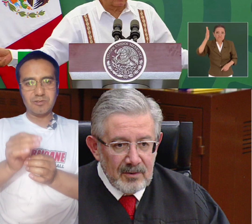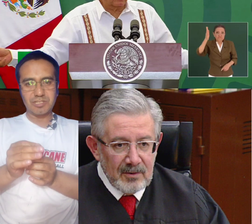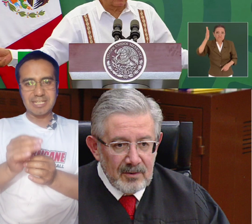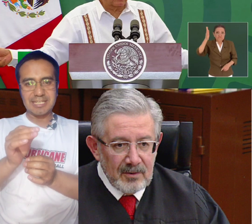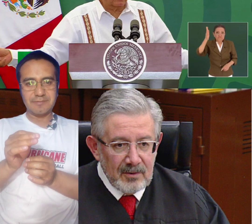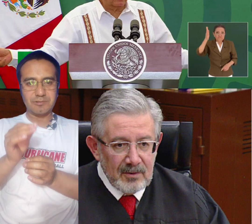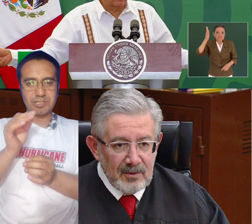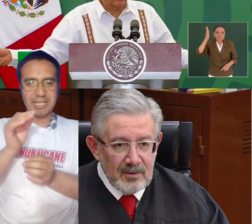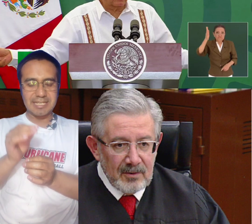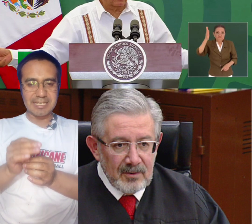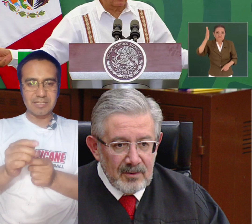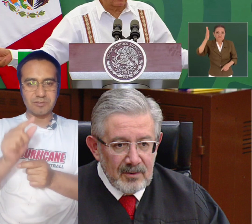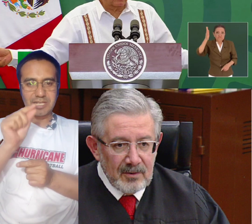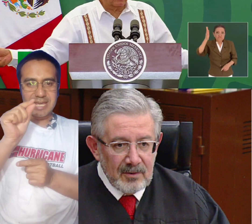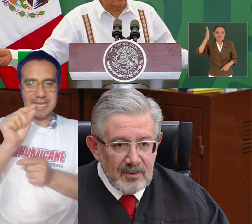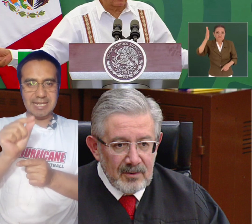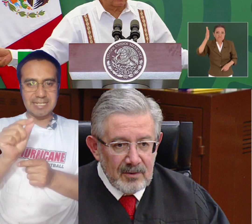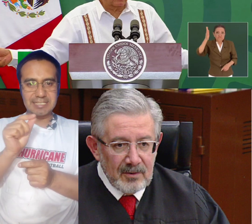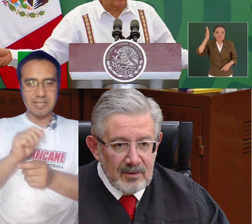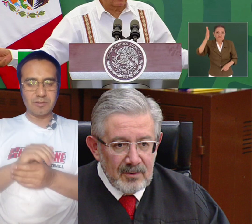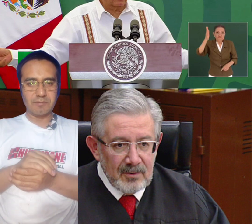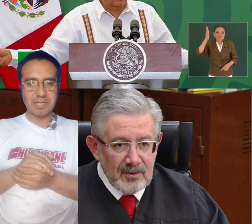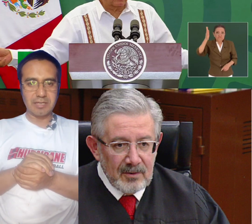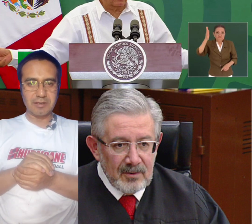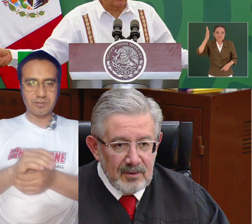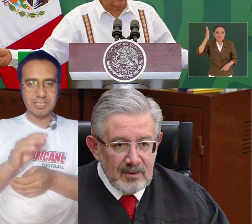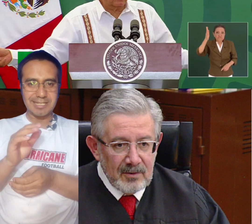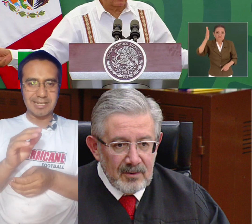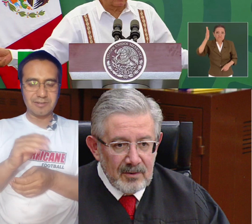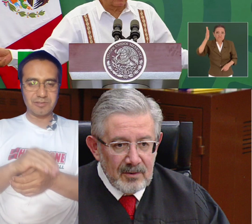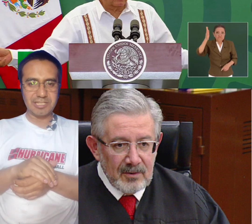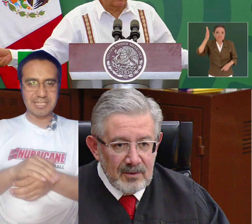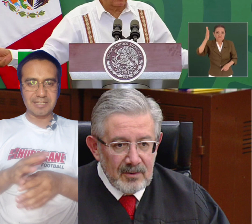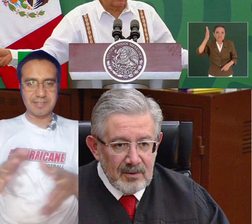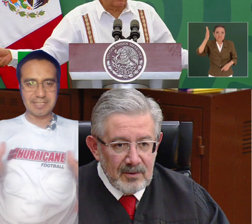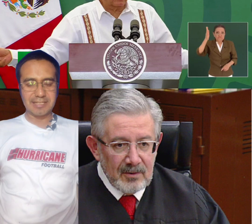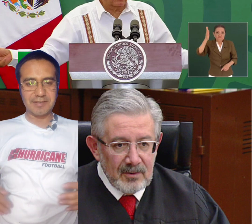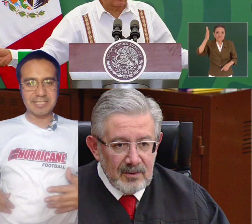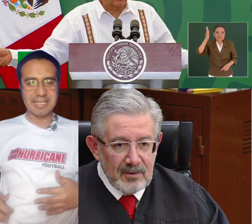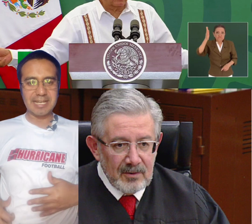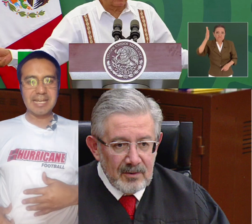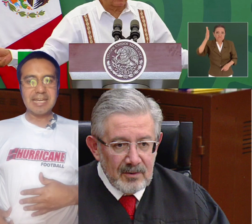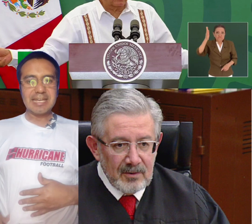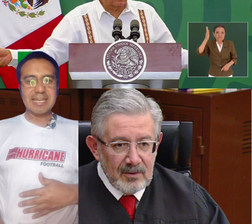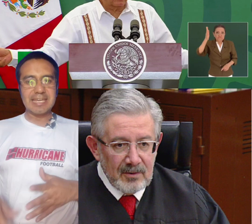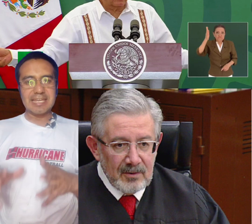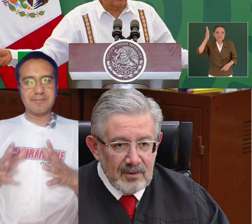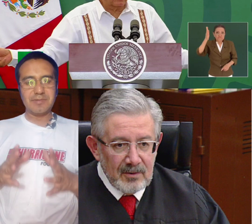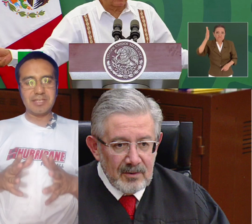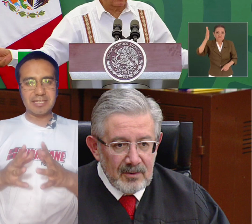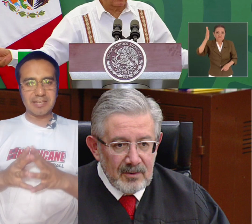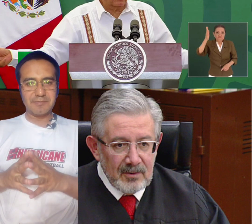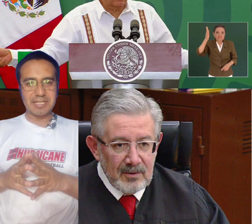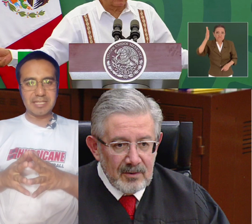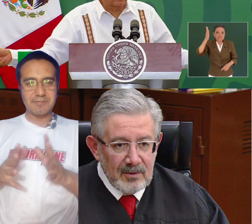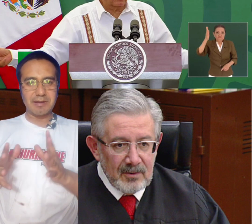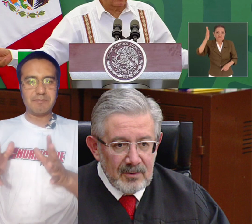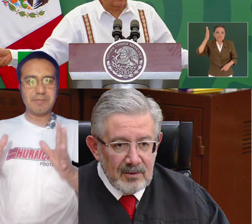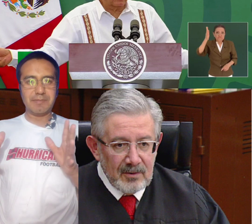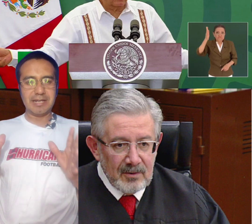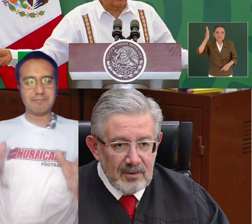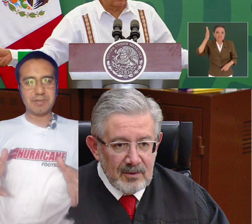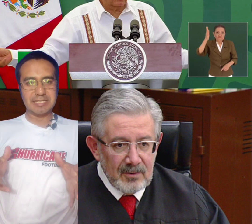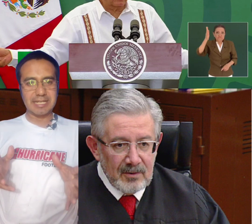nos quedemos callados en el estado de México se da la noticia a través de TV Azteca que inmediatamente